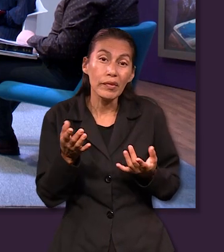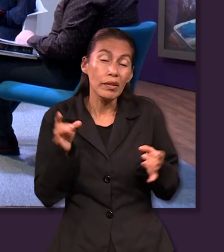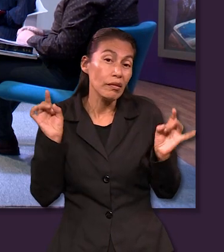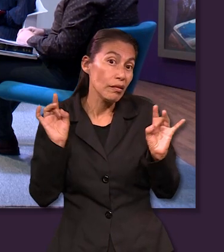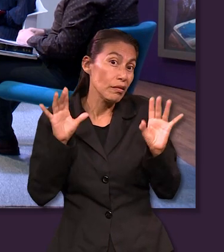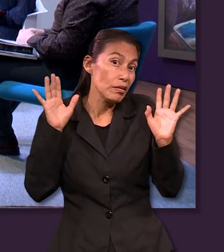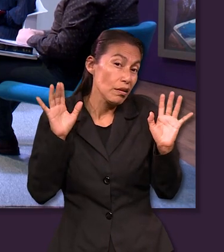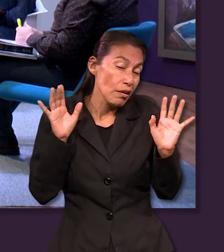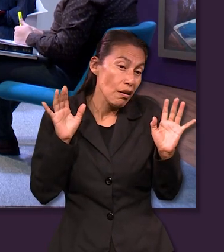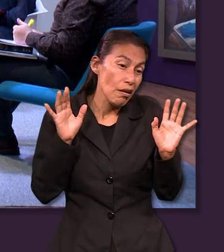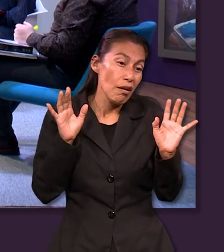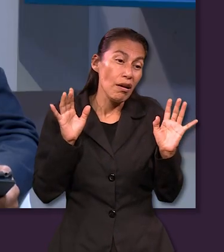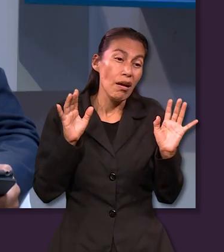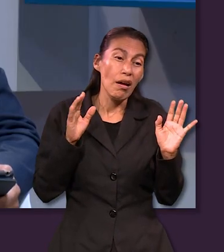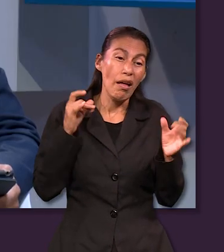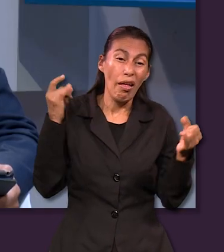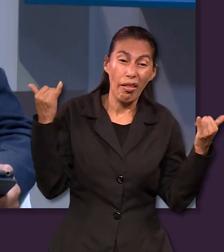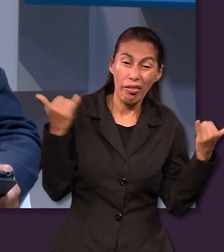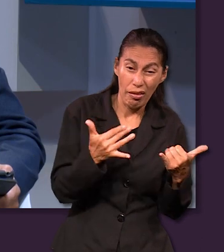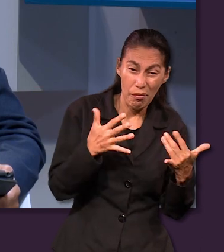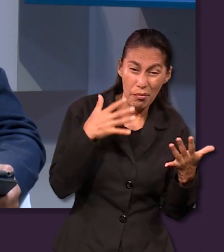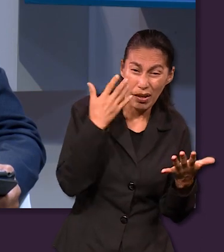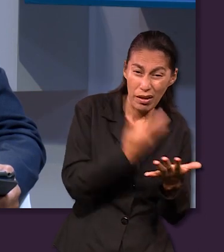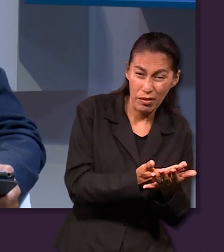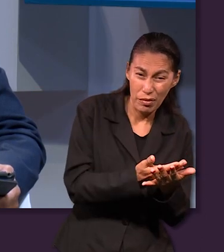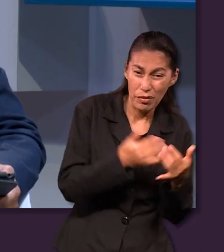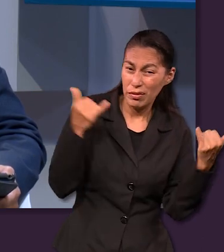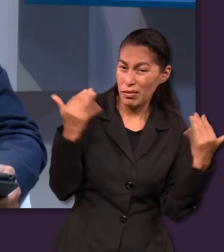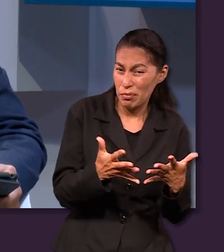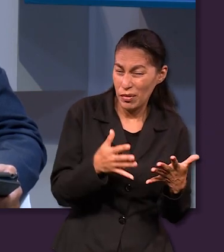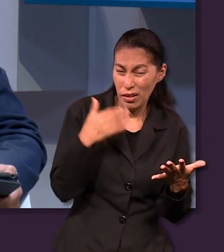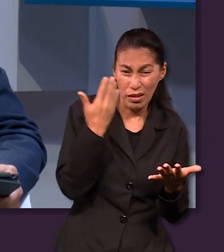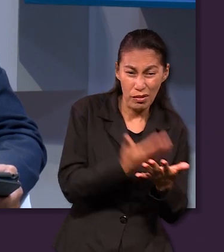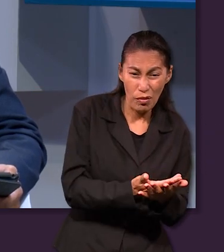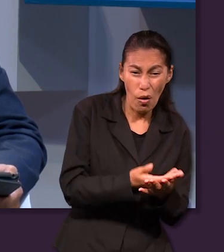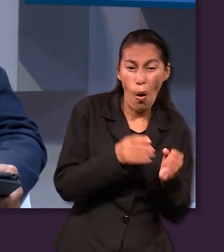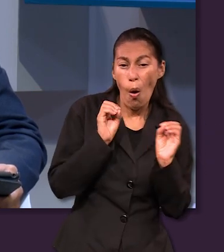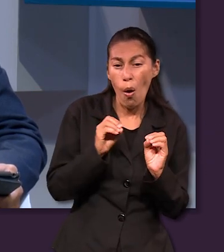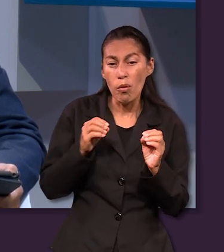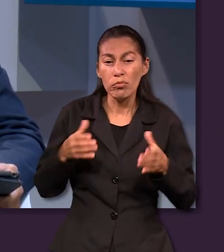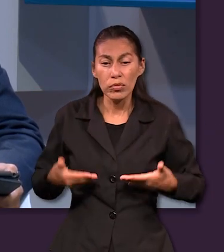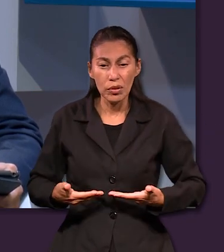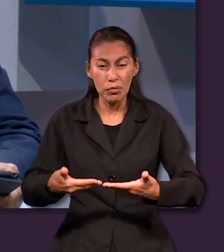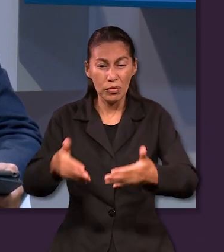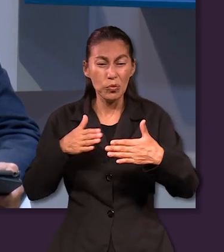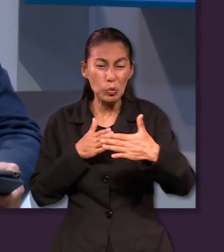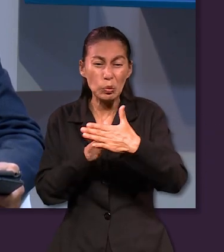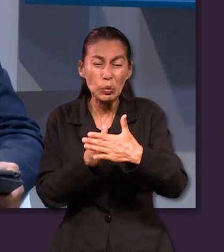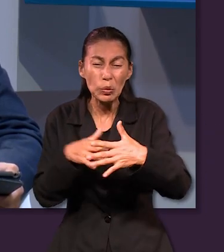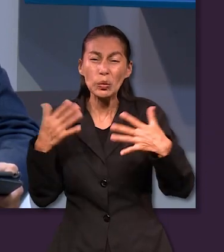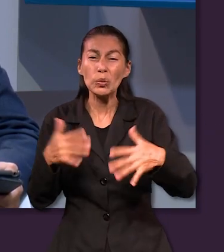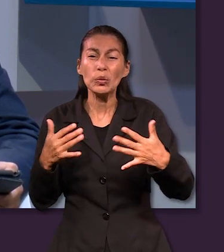¿Alguna vez caíste en una trampa o te topaste con un callejón sin salida?